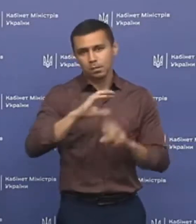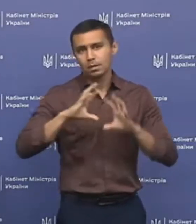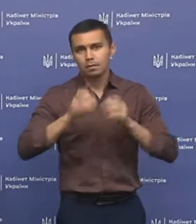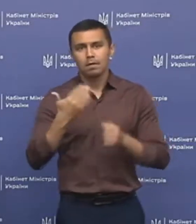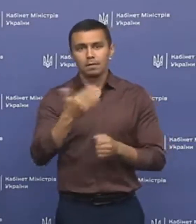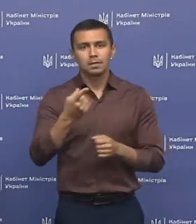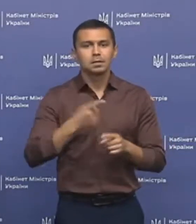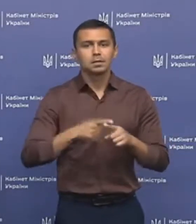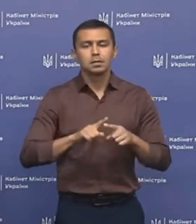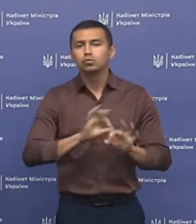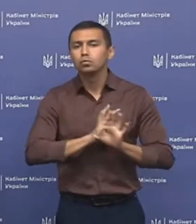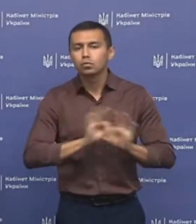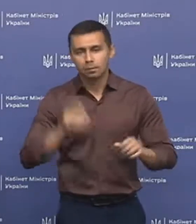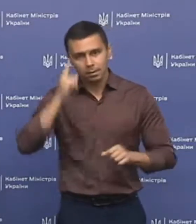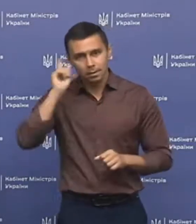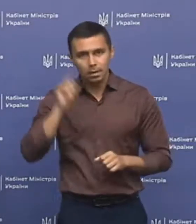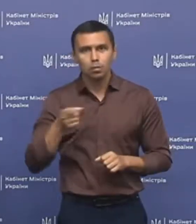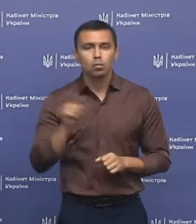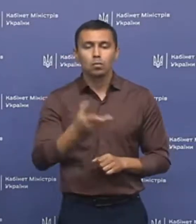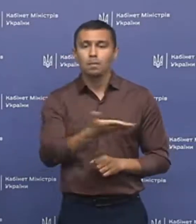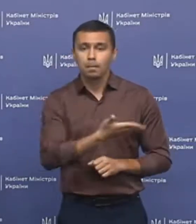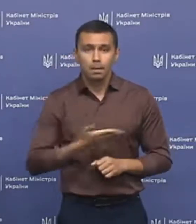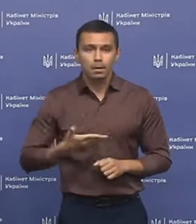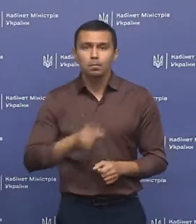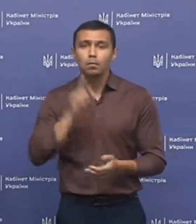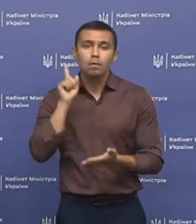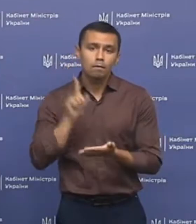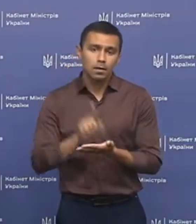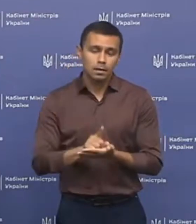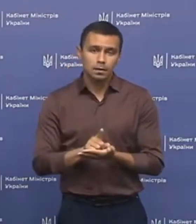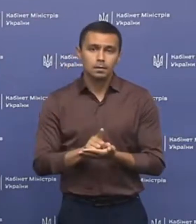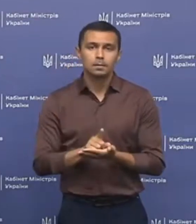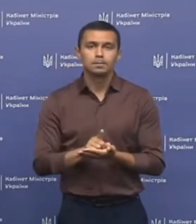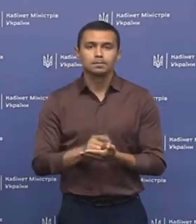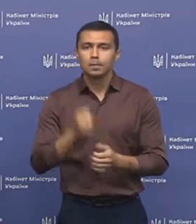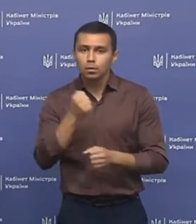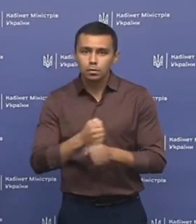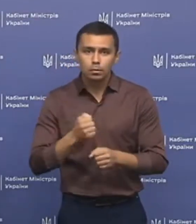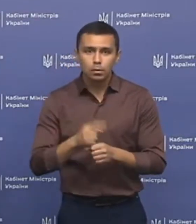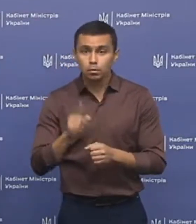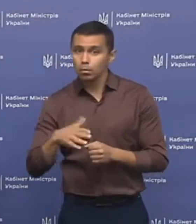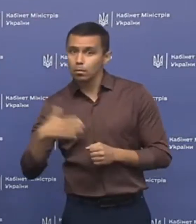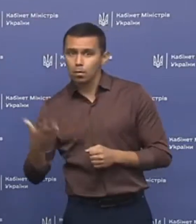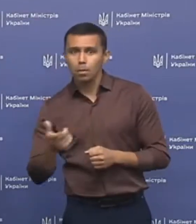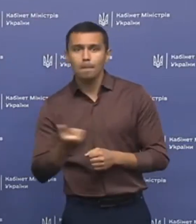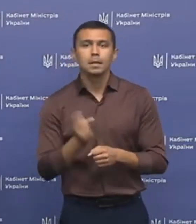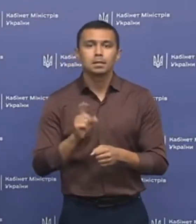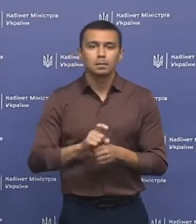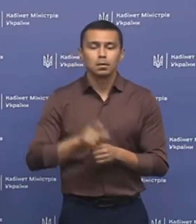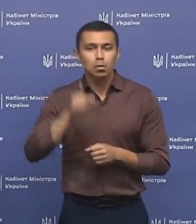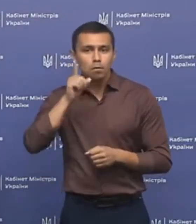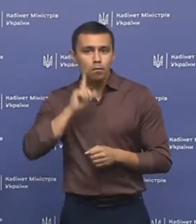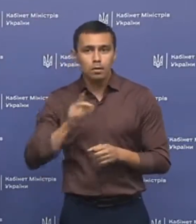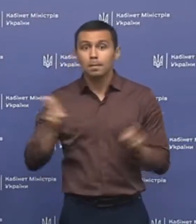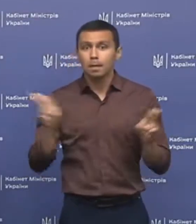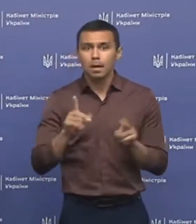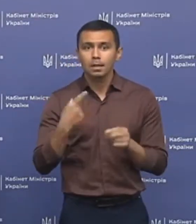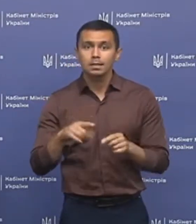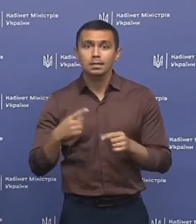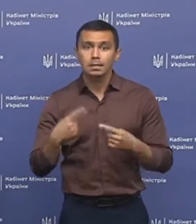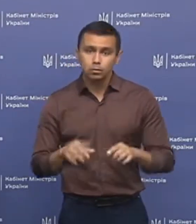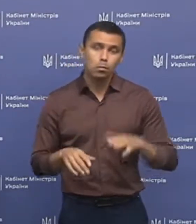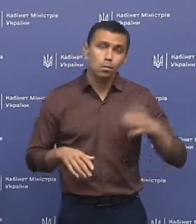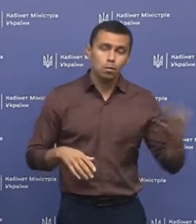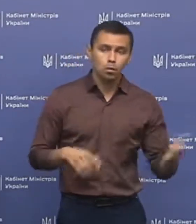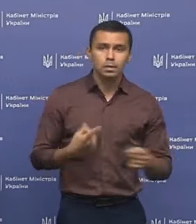ви це чудово знаєте. Тому ми повинні розробити з одного боку максимально комфортні правила, але з